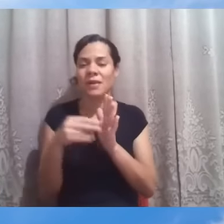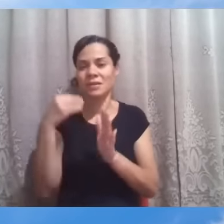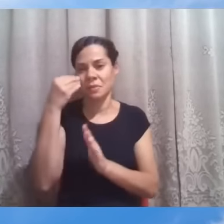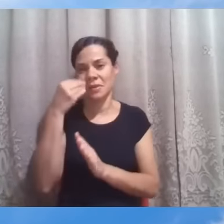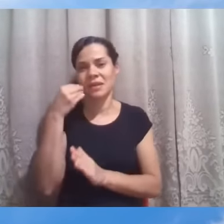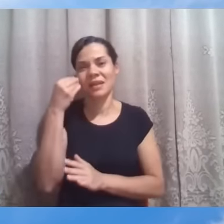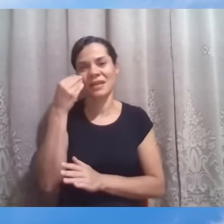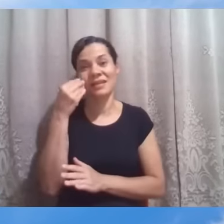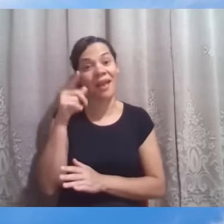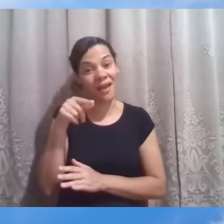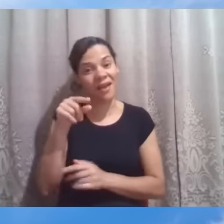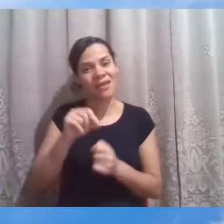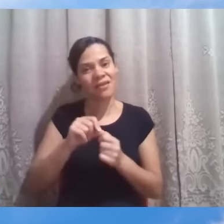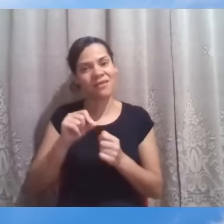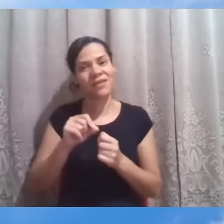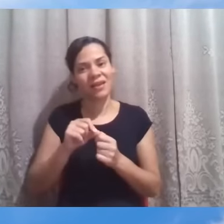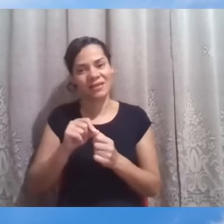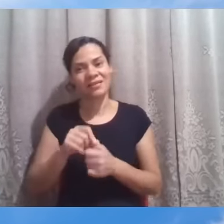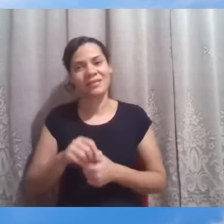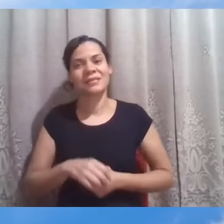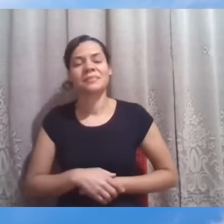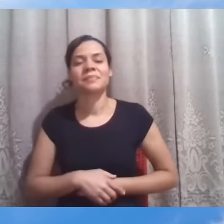É o que ele vai fazendo nessa passada.